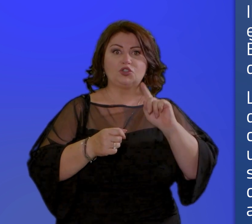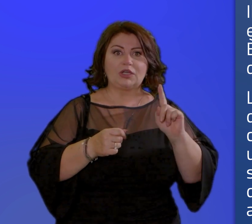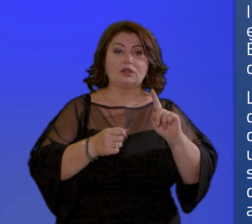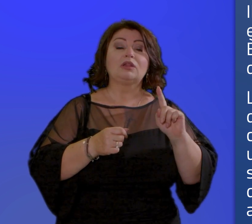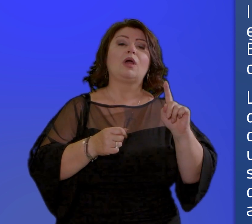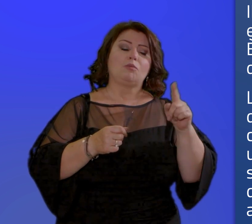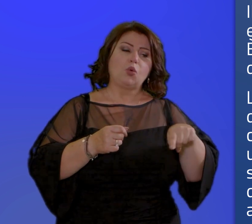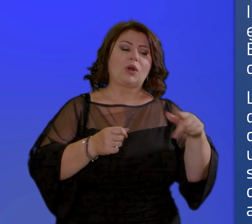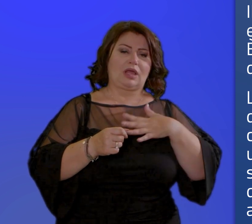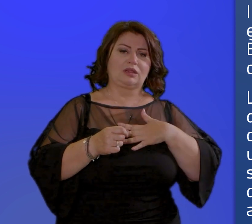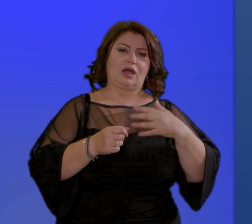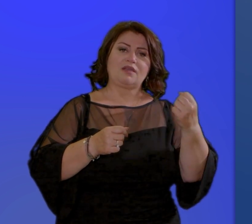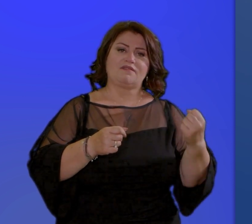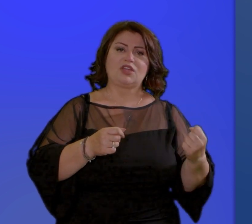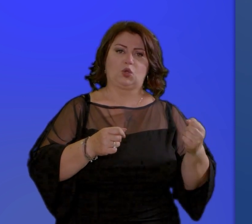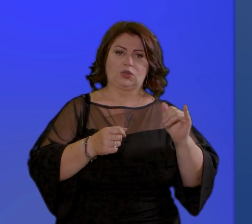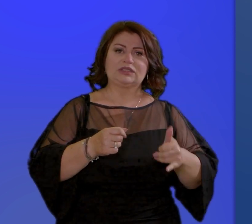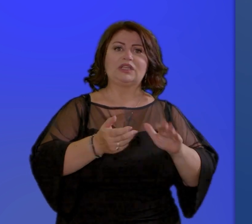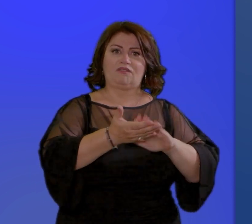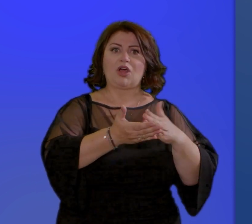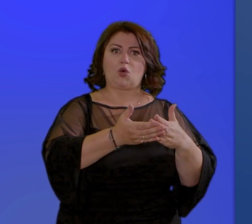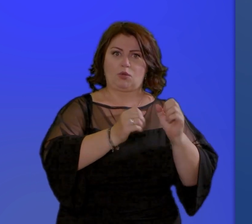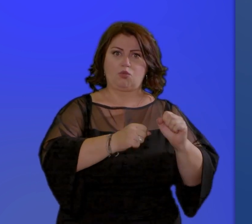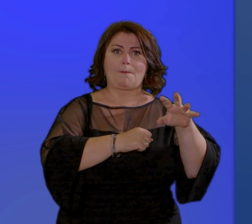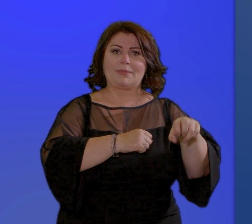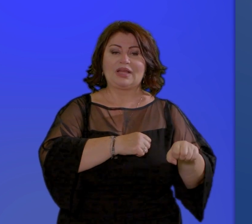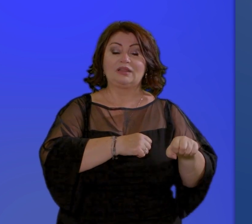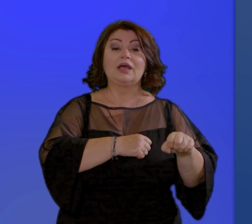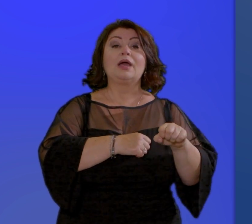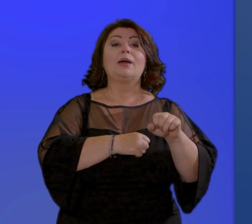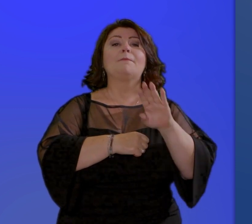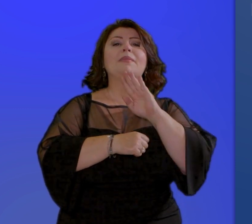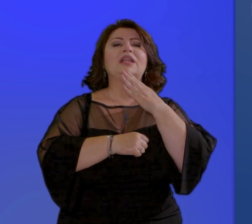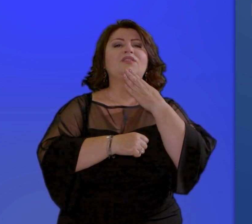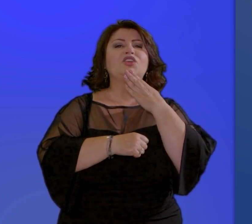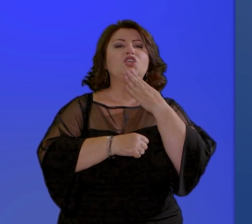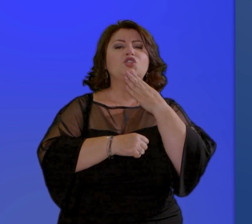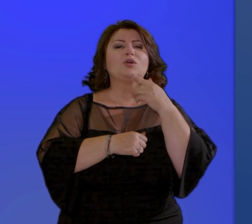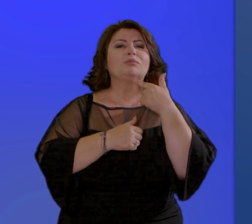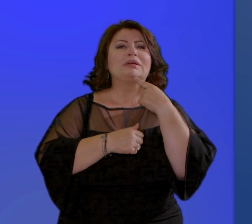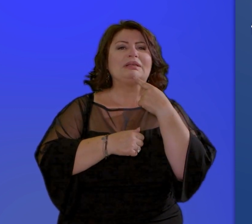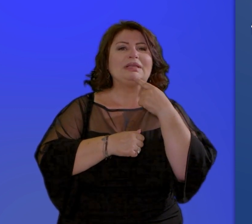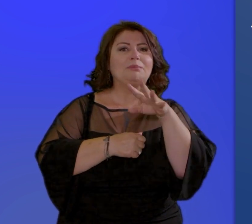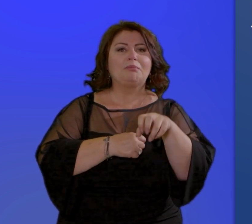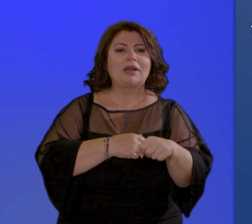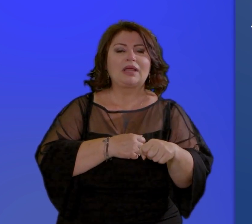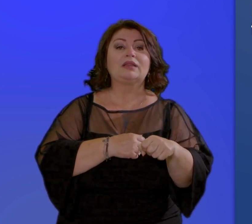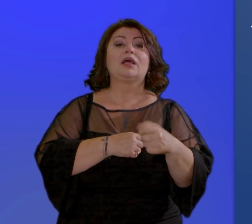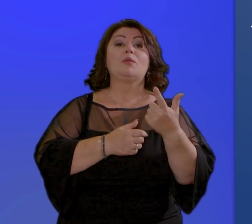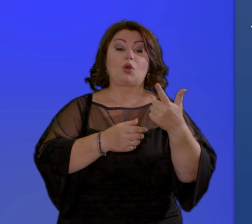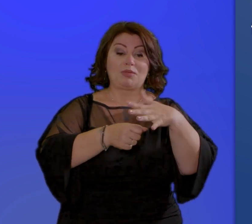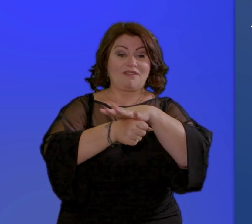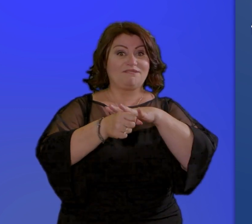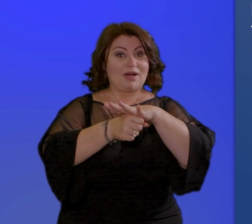inferiore a chi è rivolto il beneficio è riconosciuto ai nuclei familiari con i